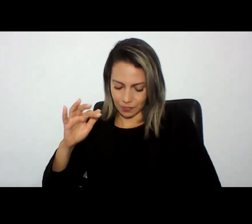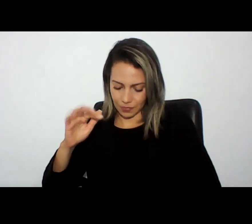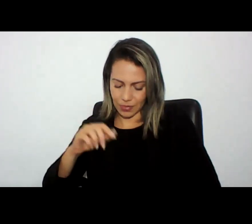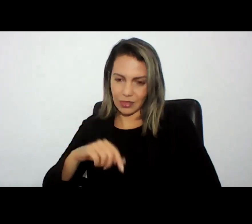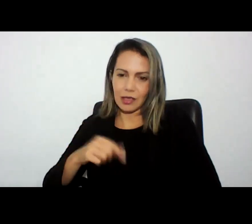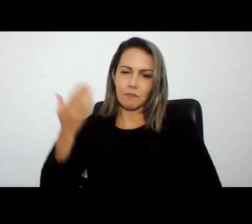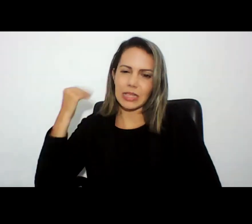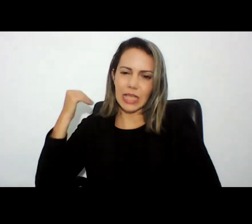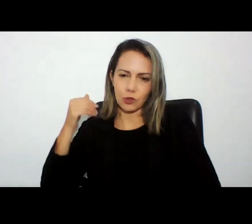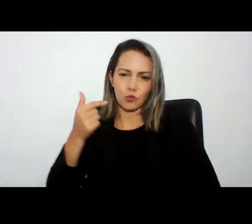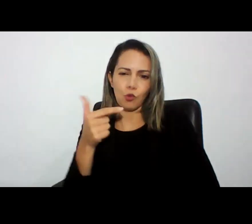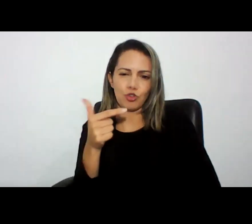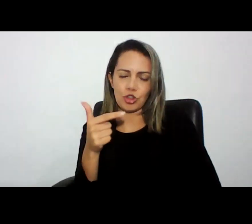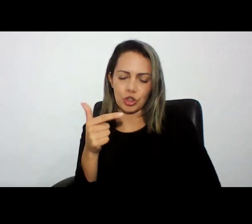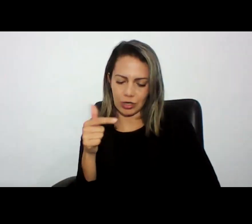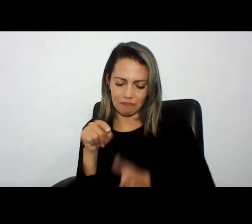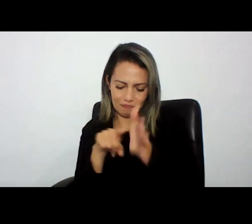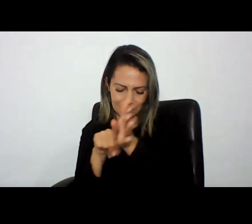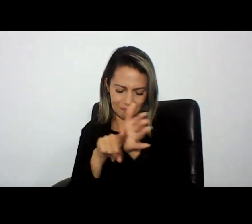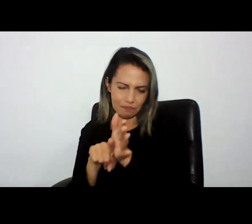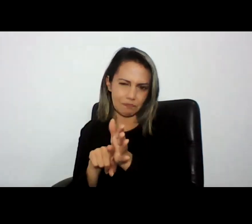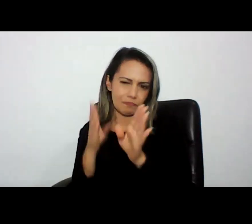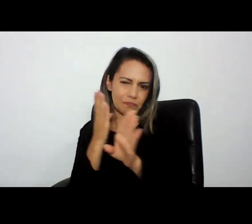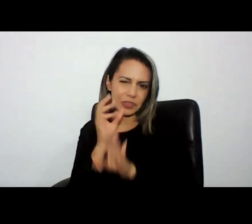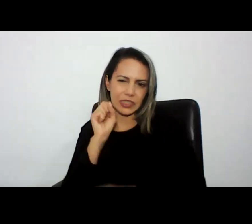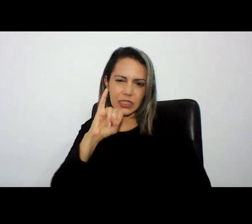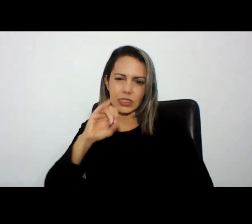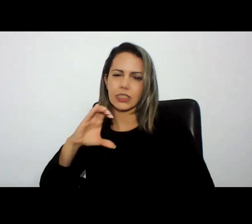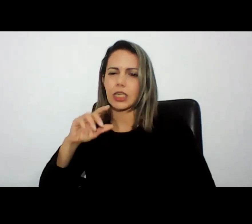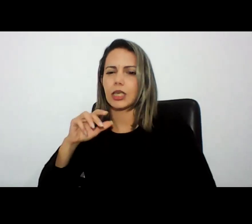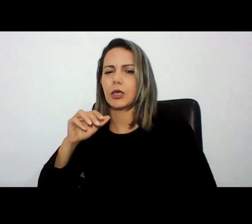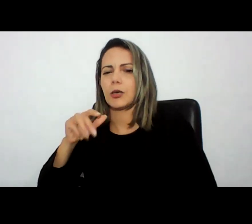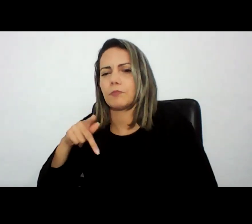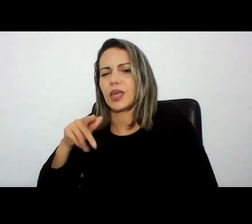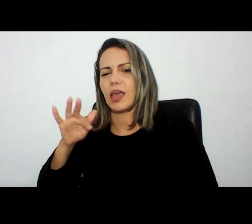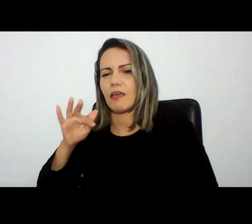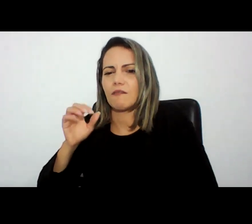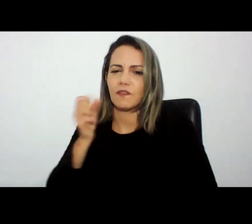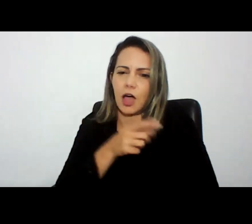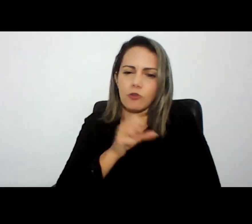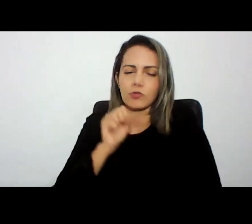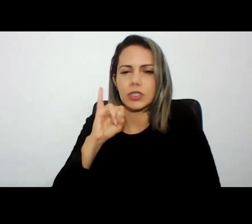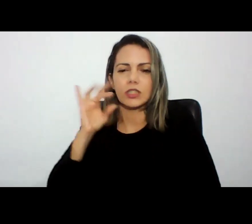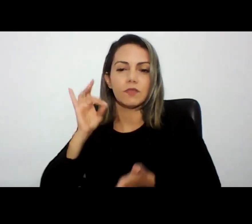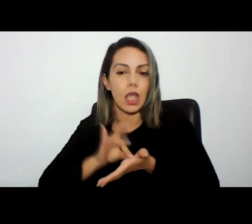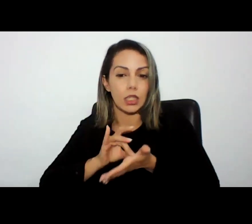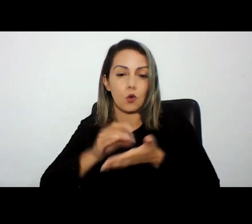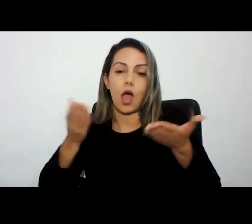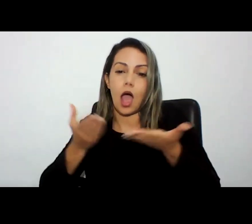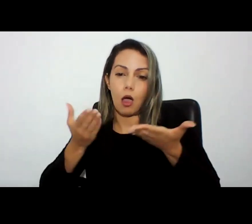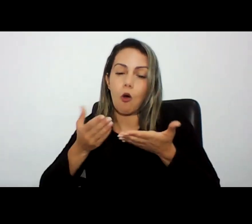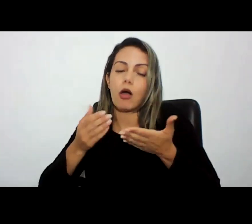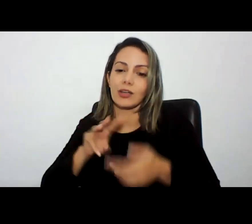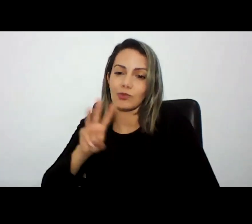não via se aquele era um CPF válido que achou que não era necessário né mas hoje em dia se mostrou necessário o site inclusive já fez essa correção